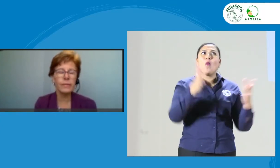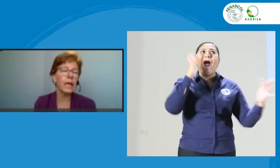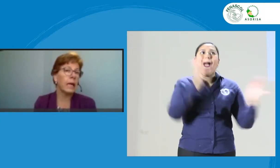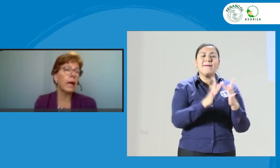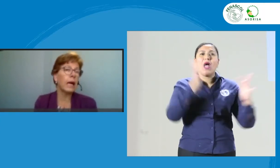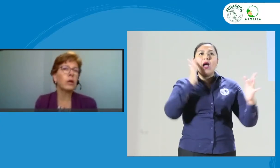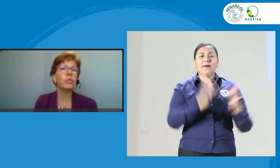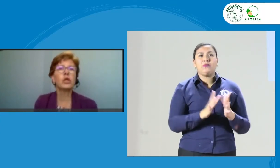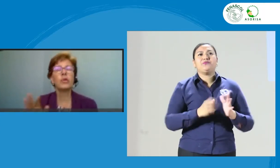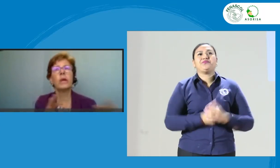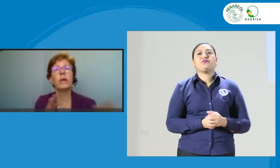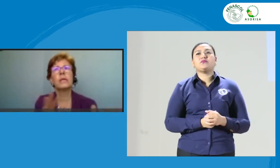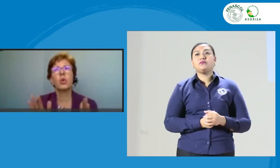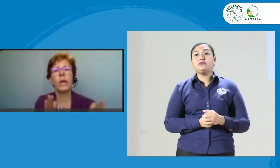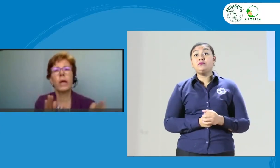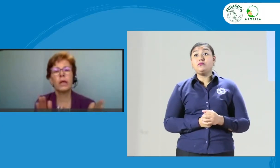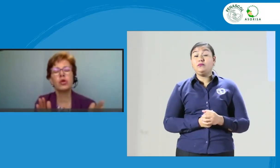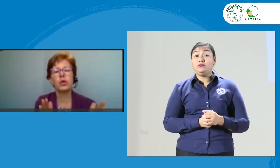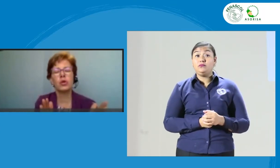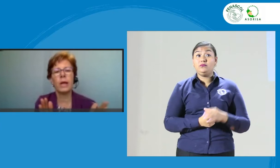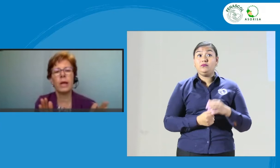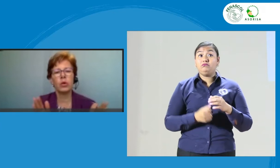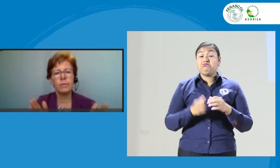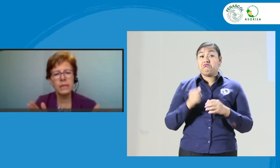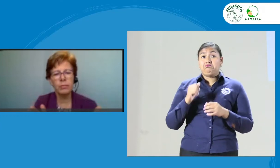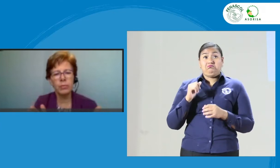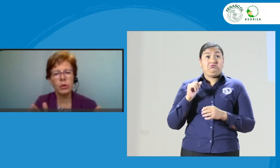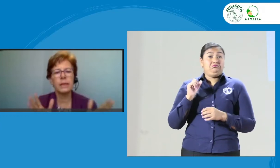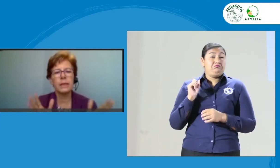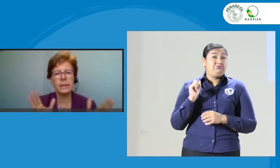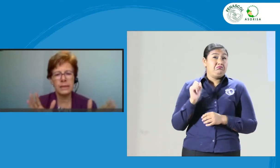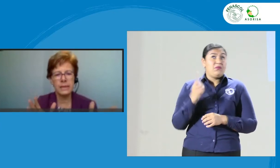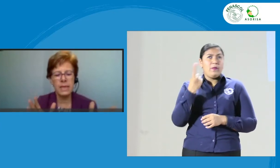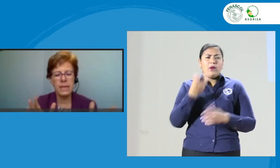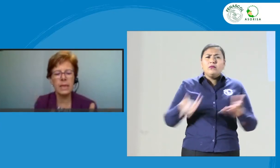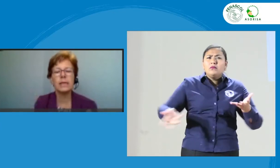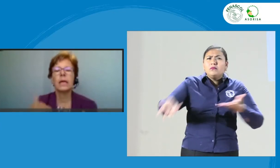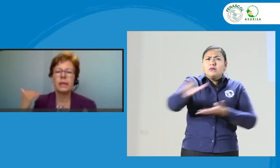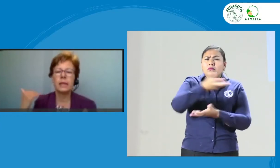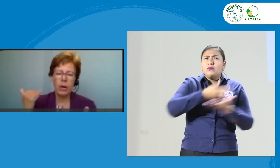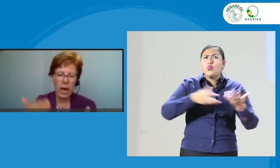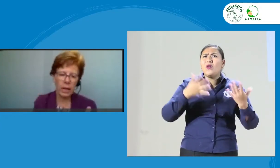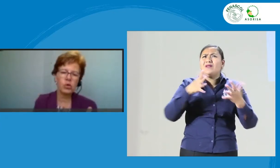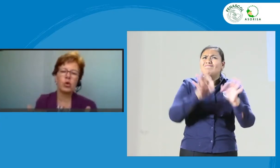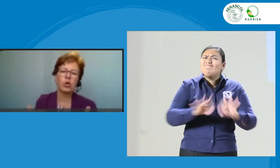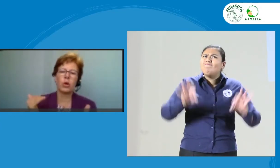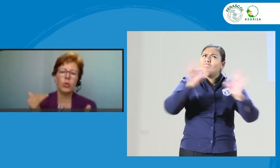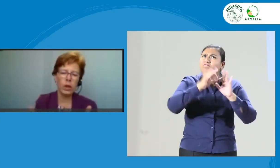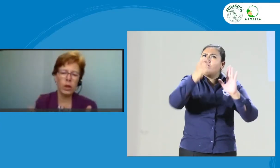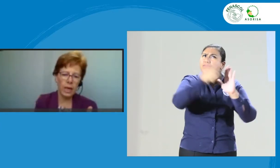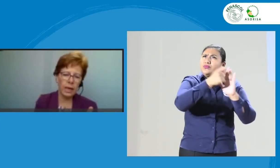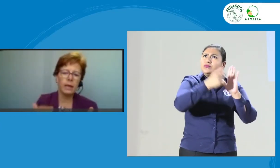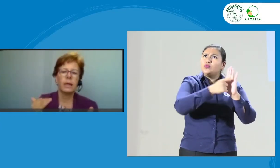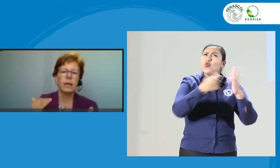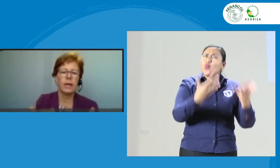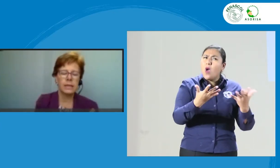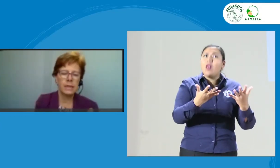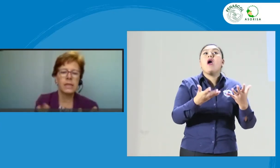Al comienzo se pueden escoger los valores más importantes, esenciales, trabajarlos con la comunidad hasta que se